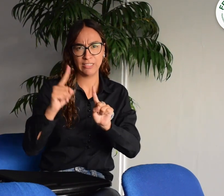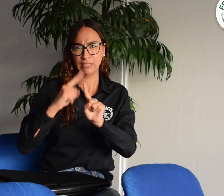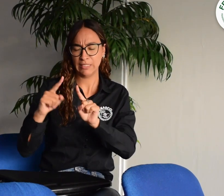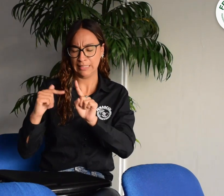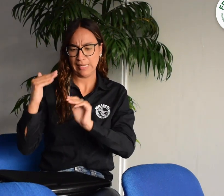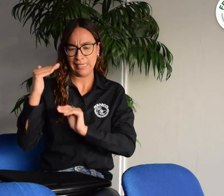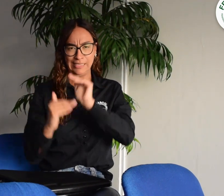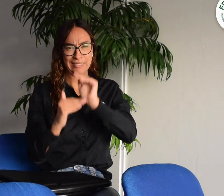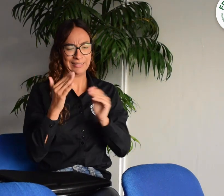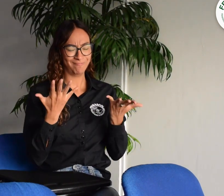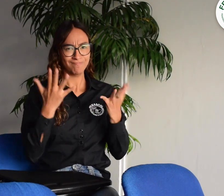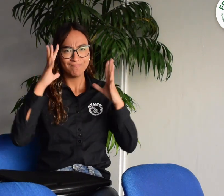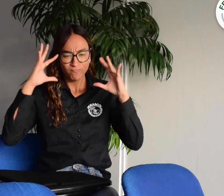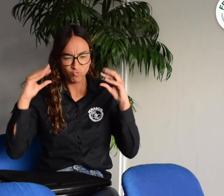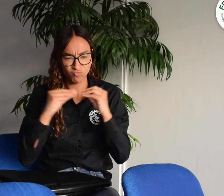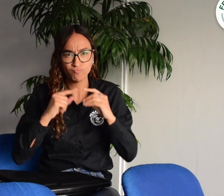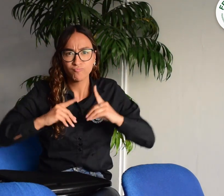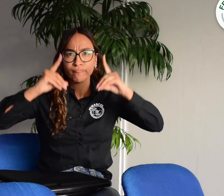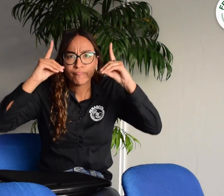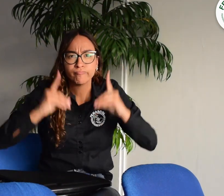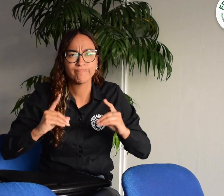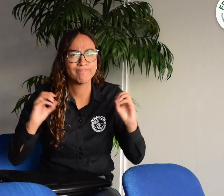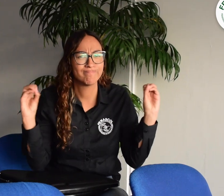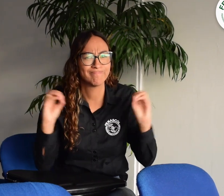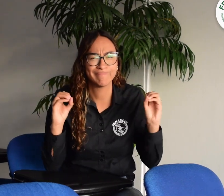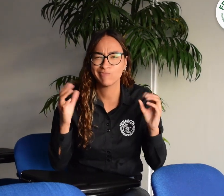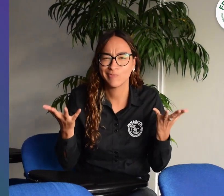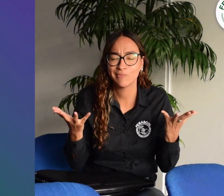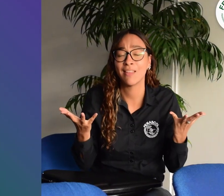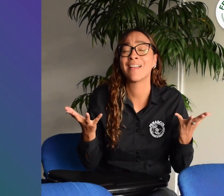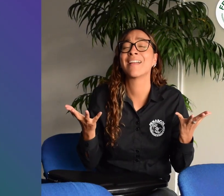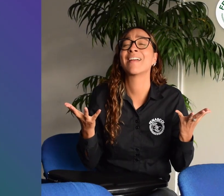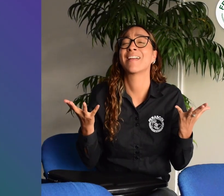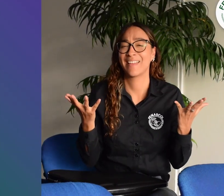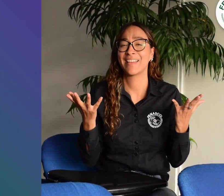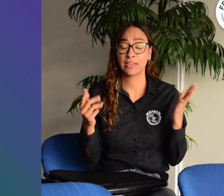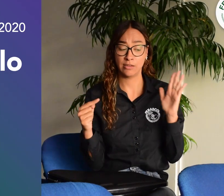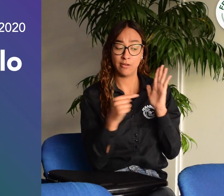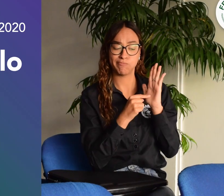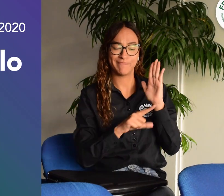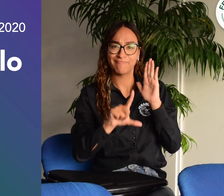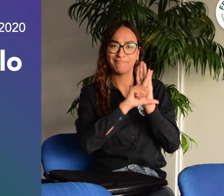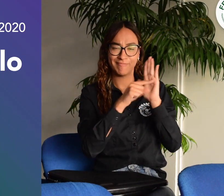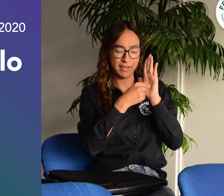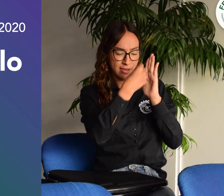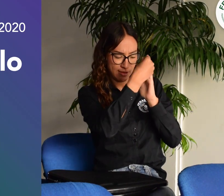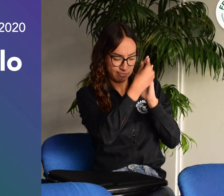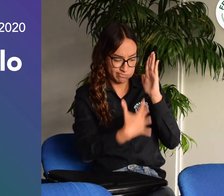variaciones lingüísticas y diferentes niveles de sus hablantes, por lo tanto no hay acuerdos en torno a esta. De la ley vamos a